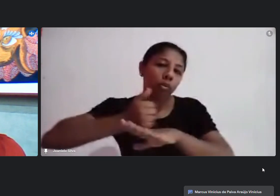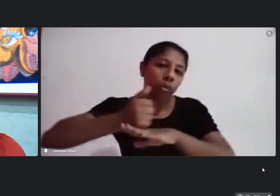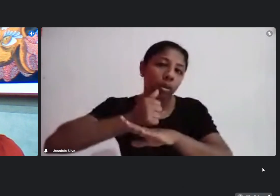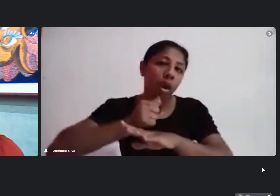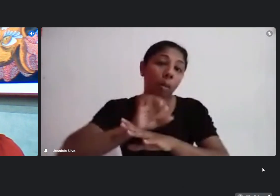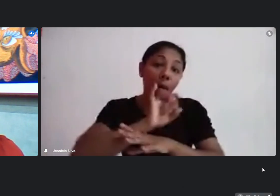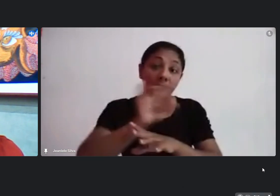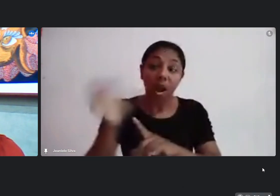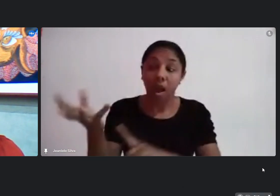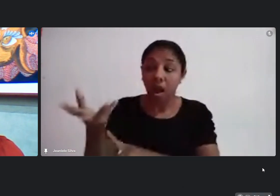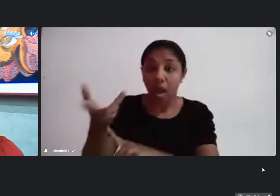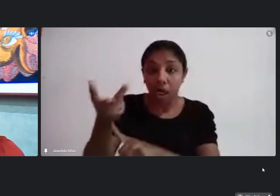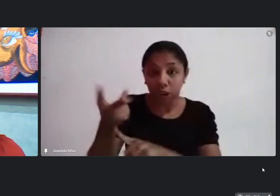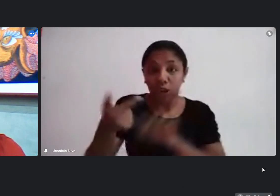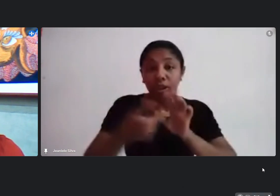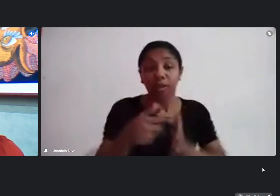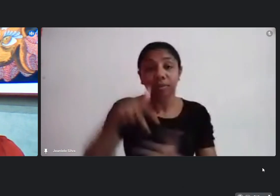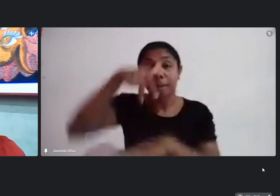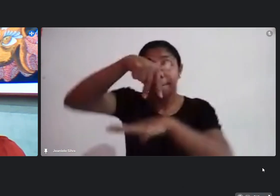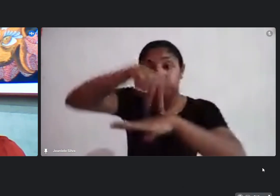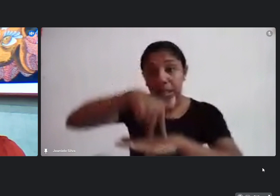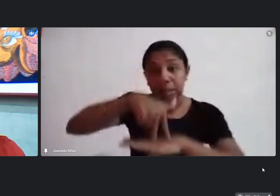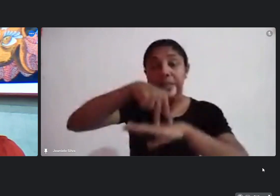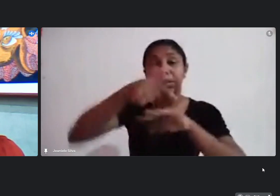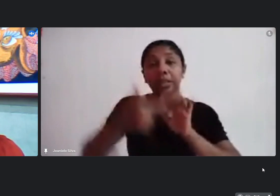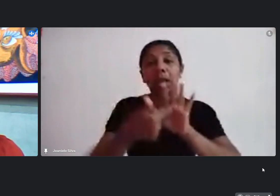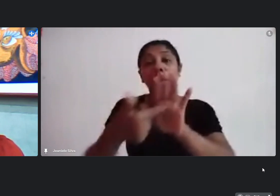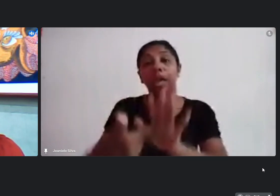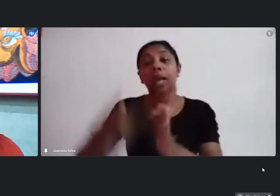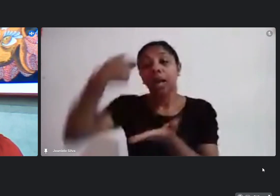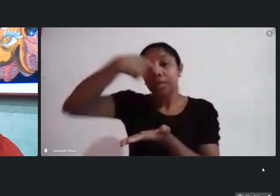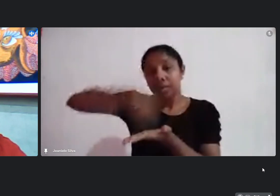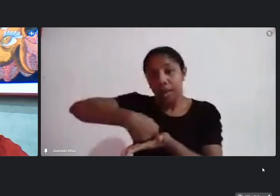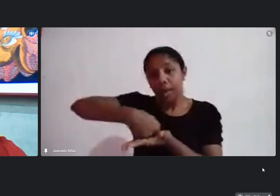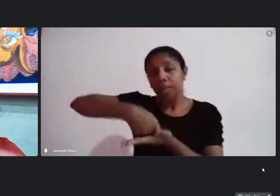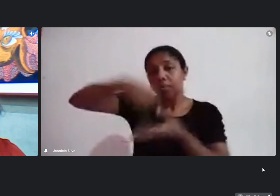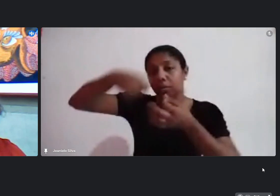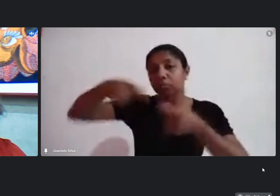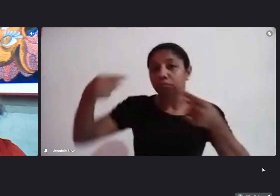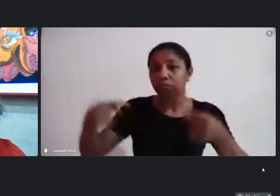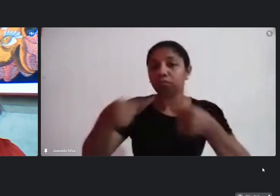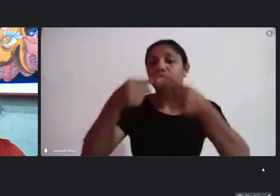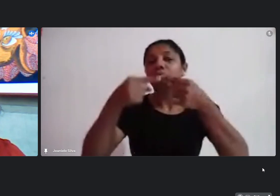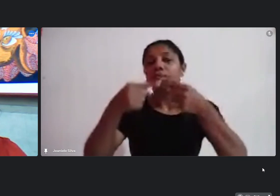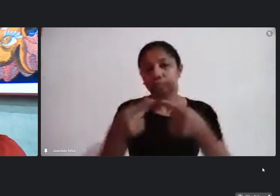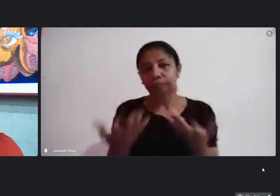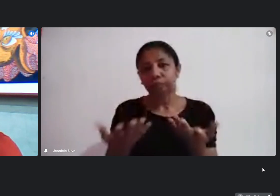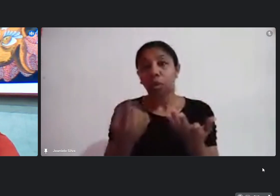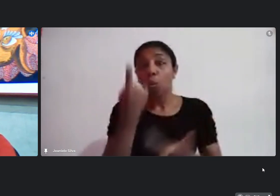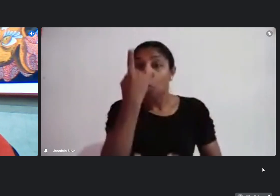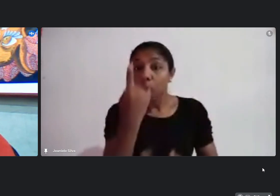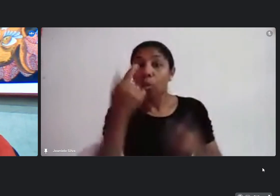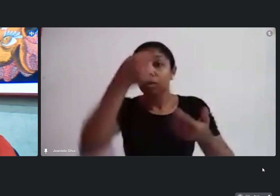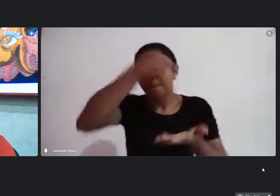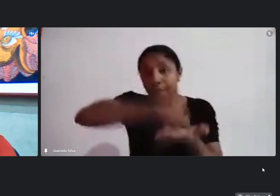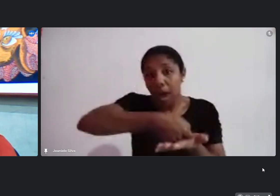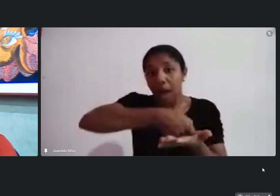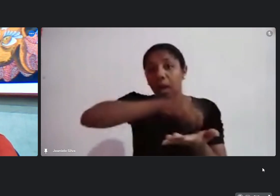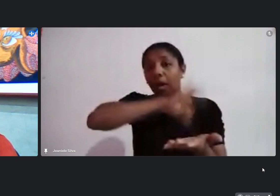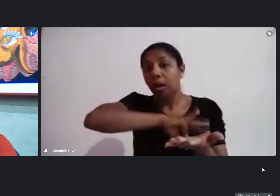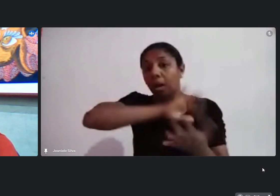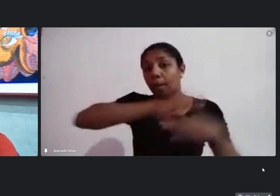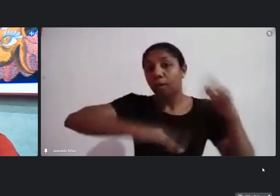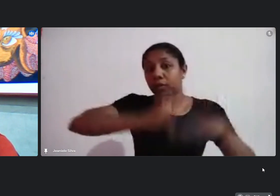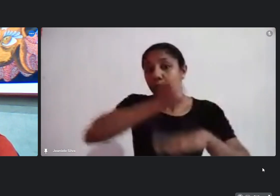esteja vai se apresentar nos lugares recebendo devidamente por isso e lembrar que uma coisa é pagamento de cachê a outra coisa